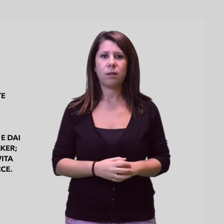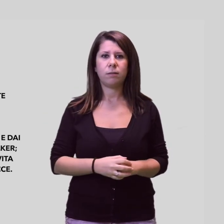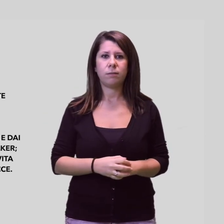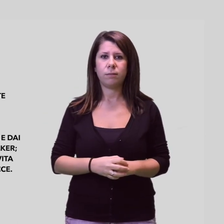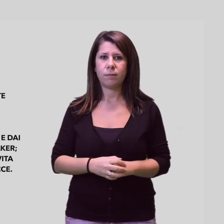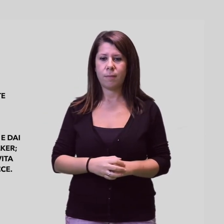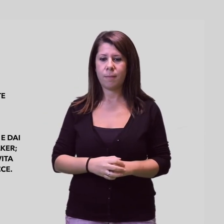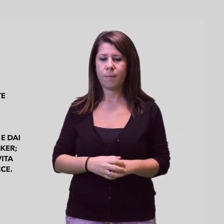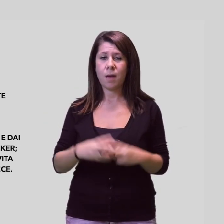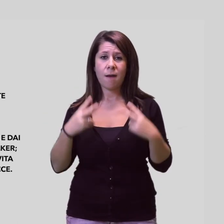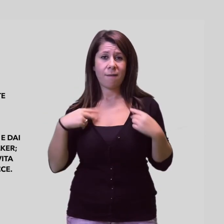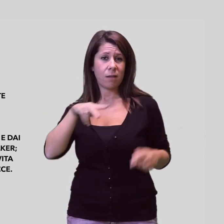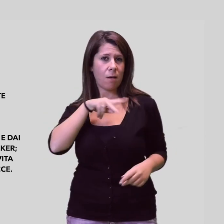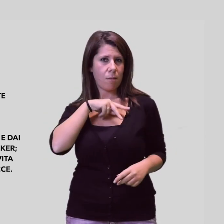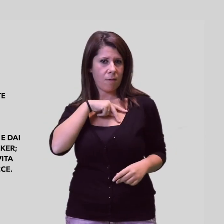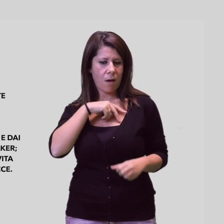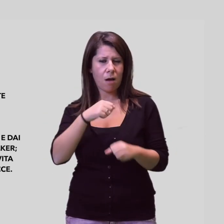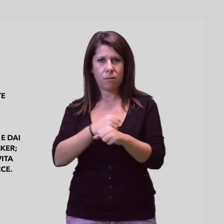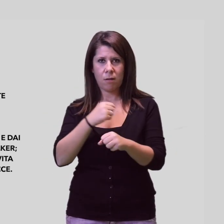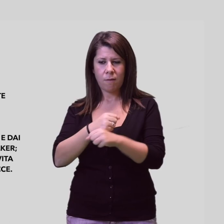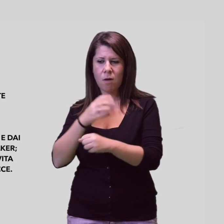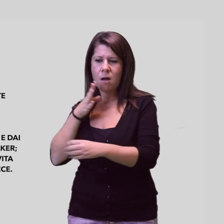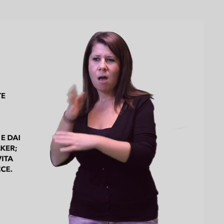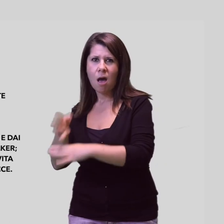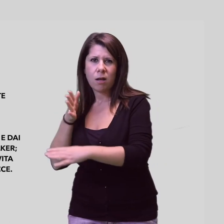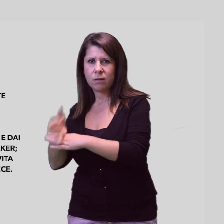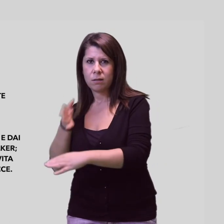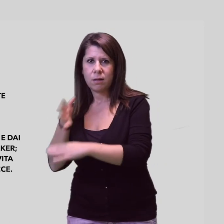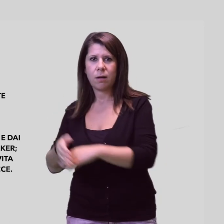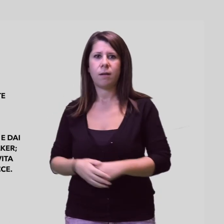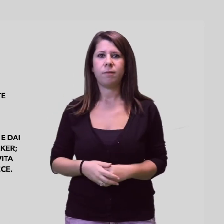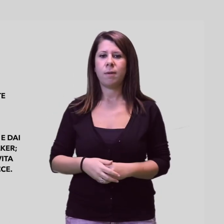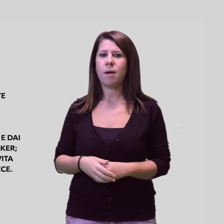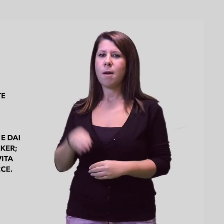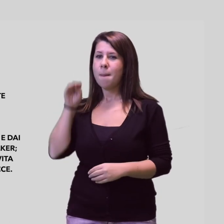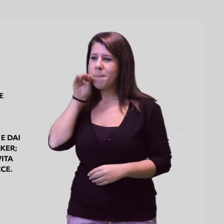Subire continue intrusioni nella vita privata e lavorativa Subire minacce